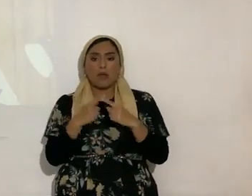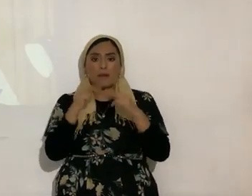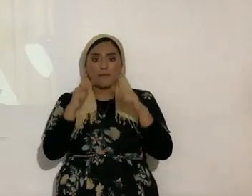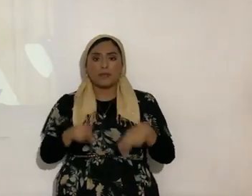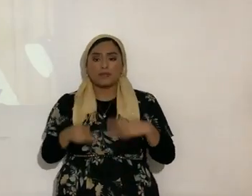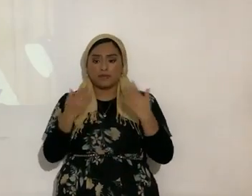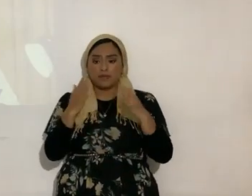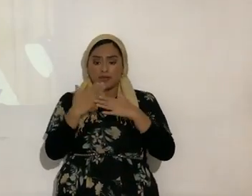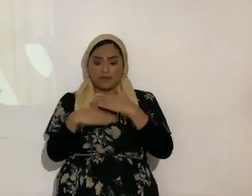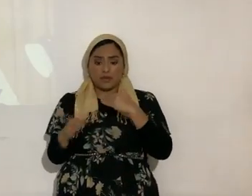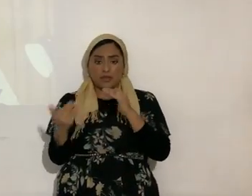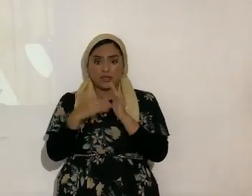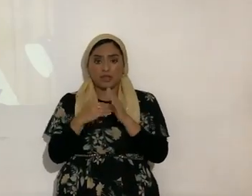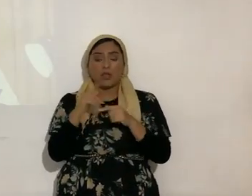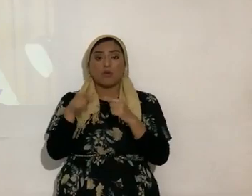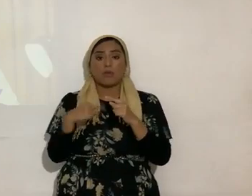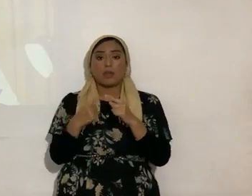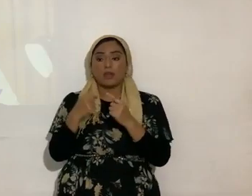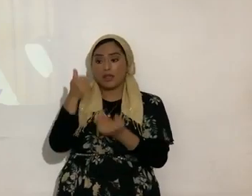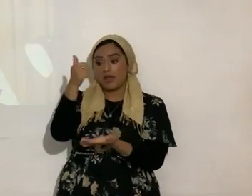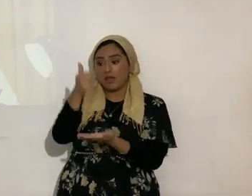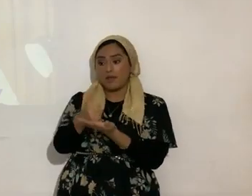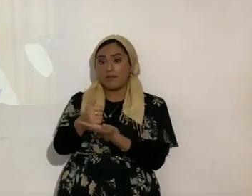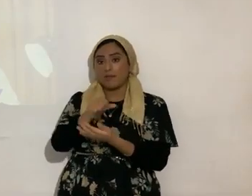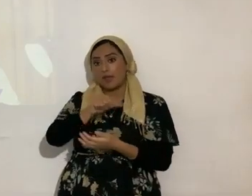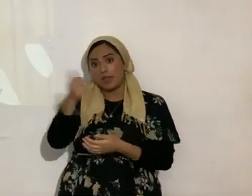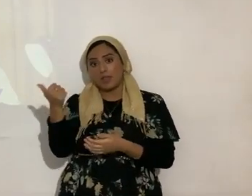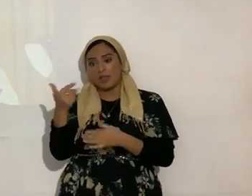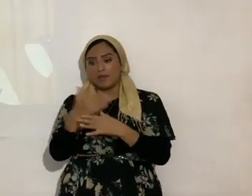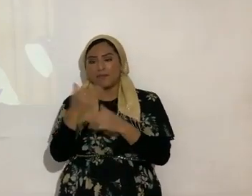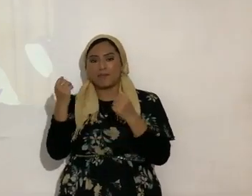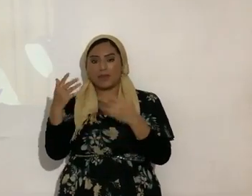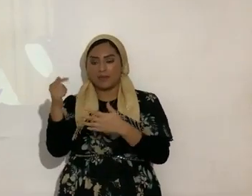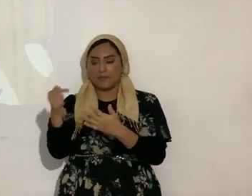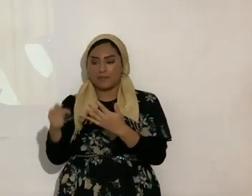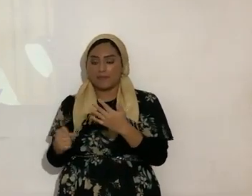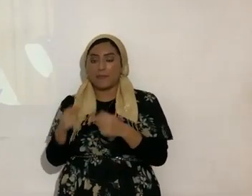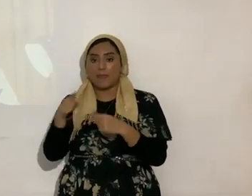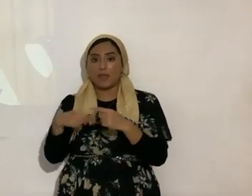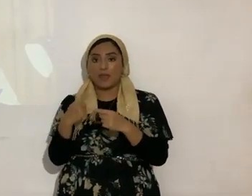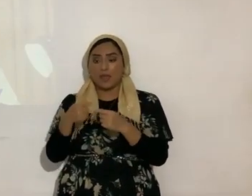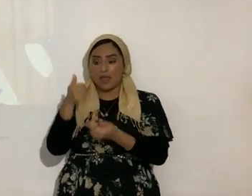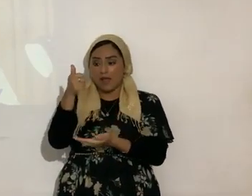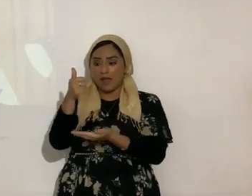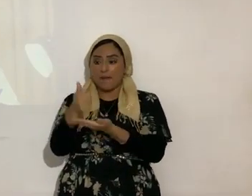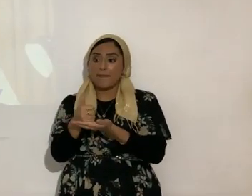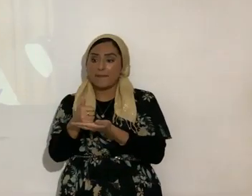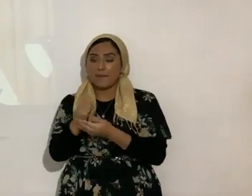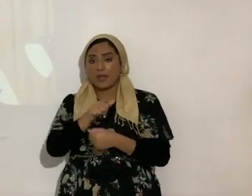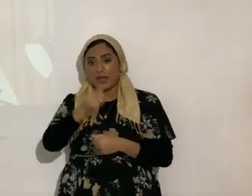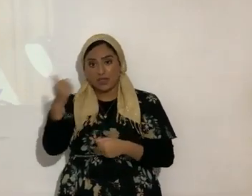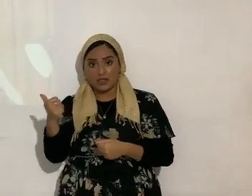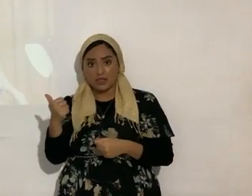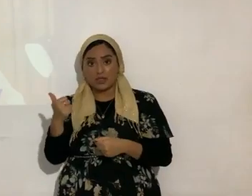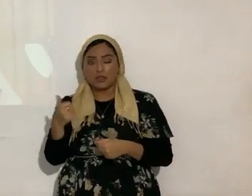cuando ayuda a los demás, entre tantas cosas, ¿verdad? Cuando ayuda a los demás sin esperar nada.